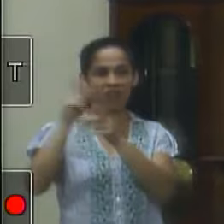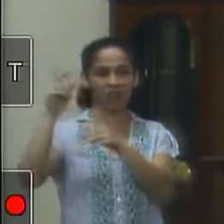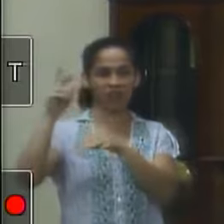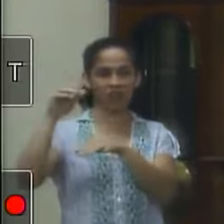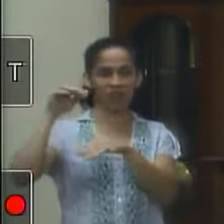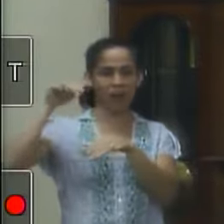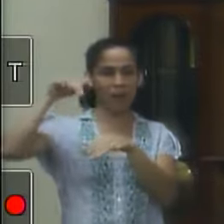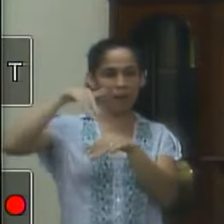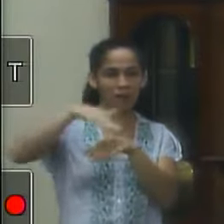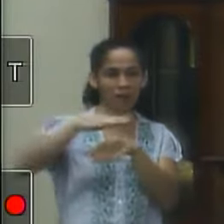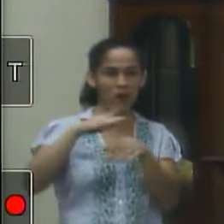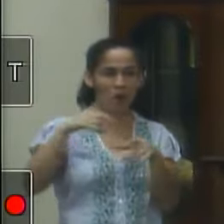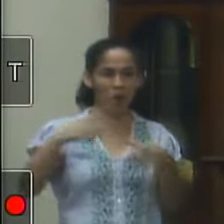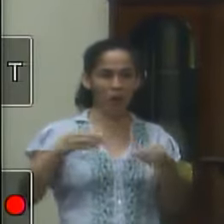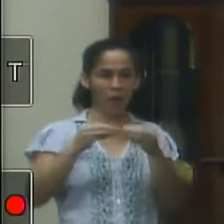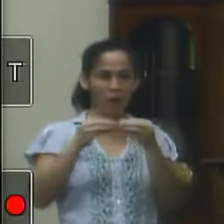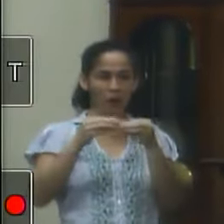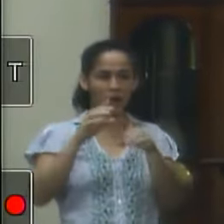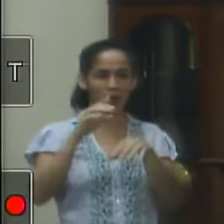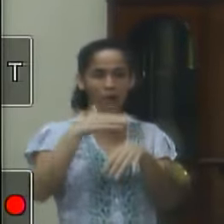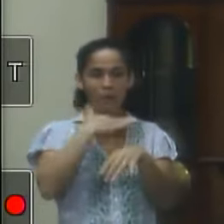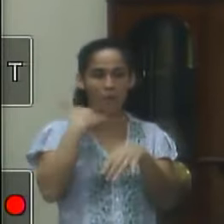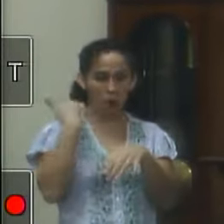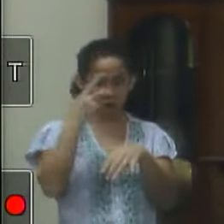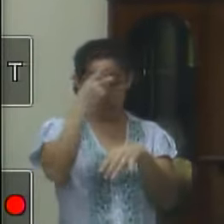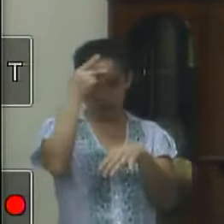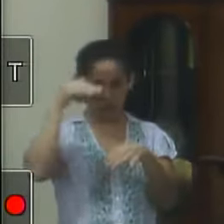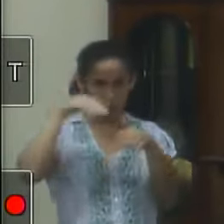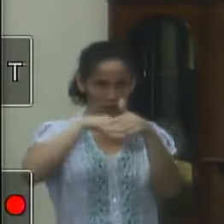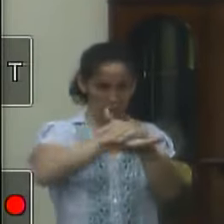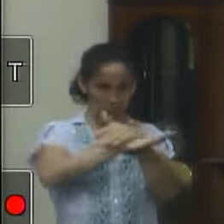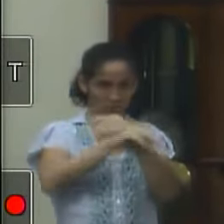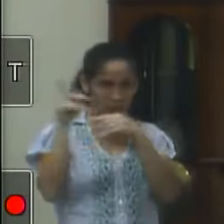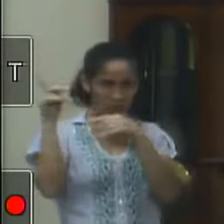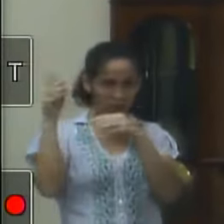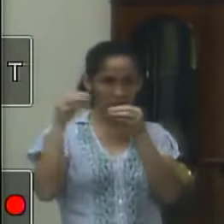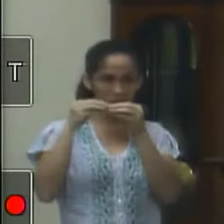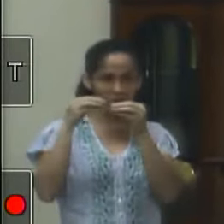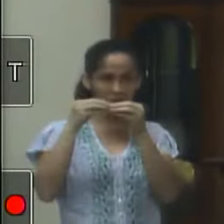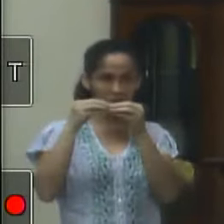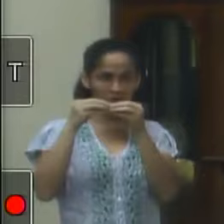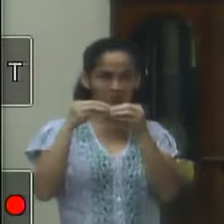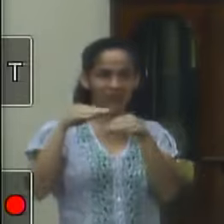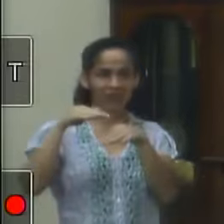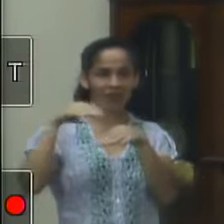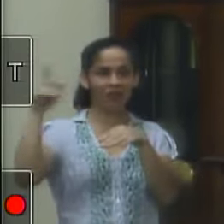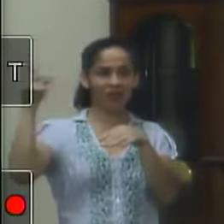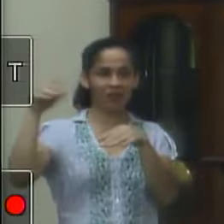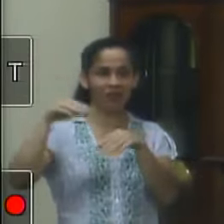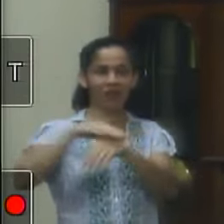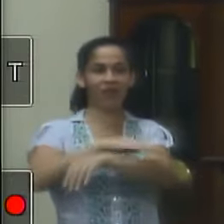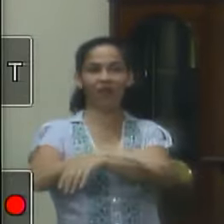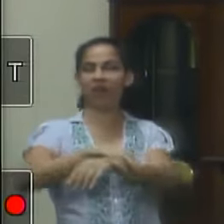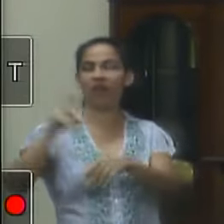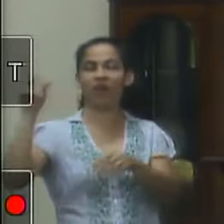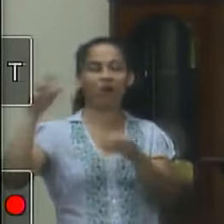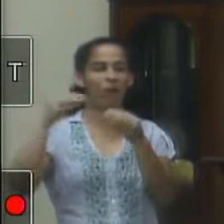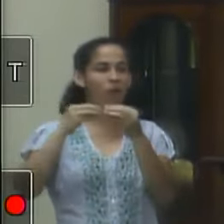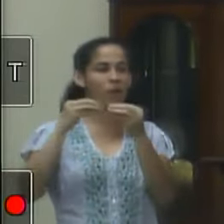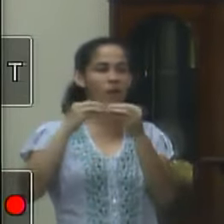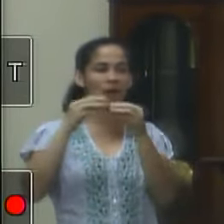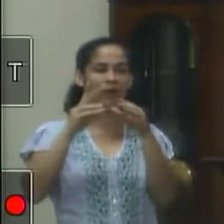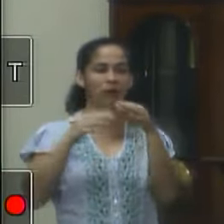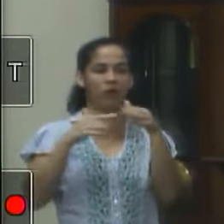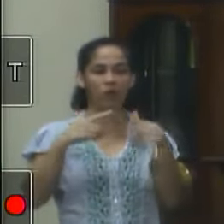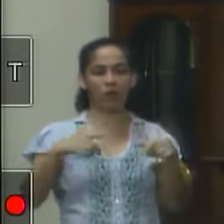austeridade dessa casa da gente devolver para o poder público o seu percentual e aí está sendo feita a cobertura da academia ao ar livre Maria das